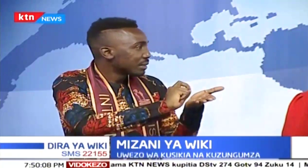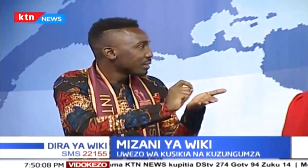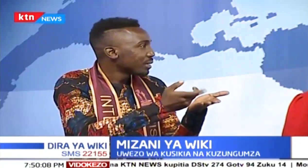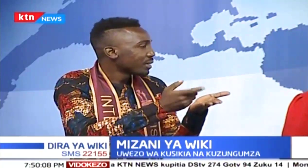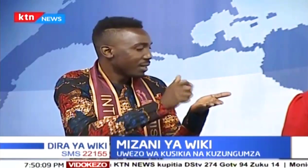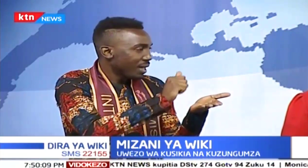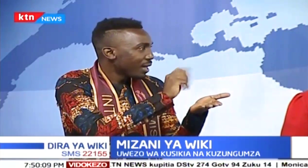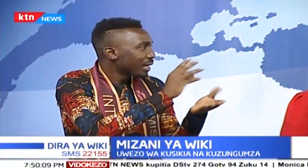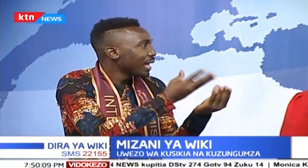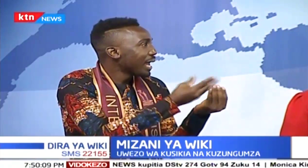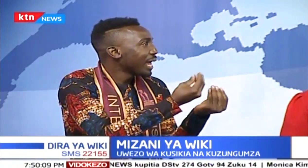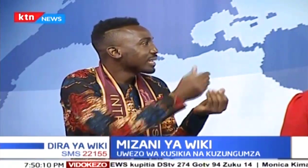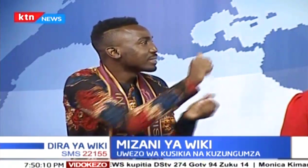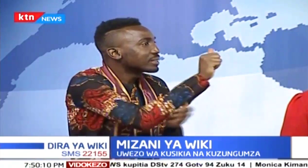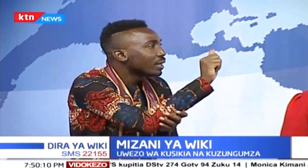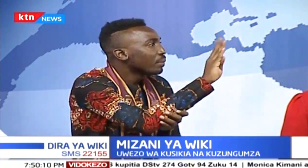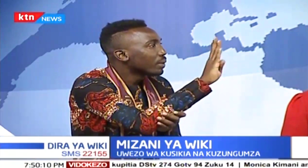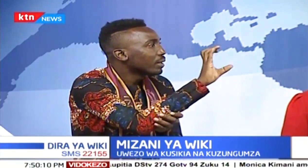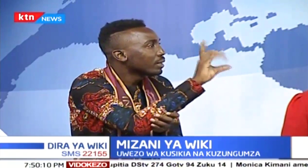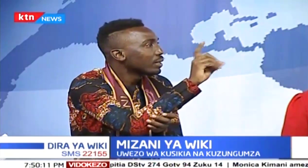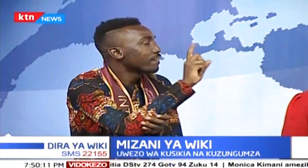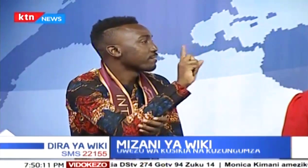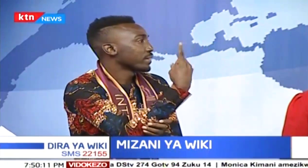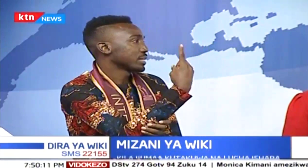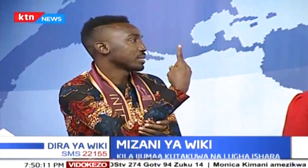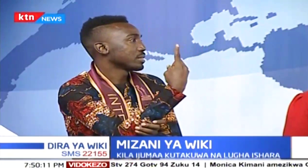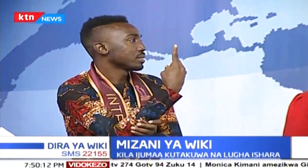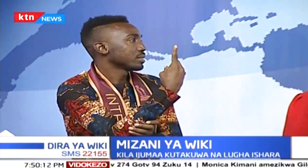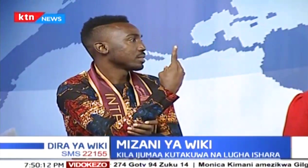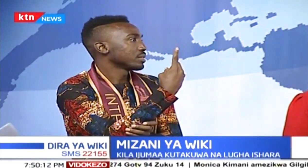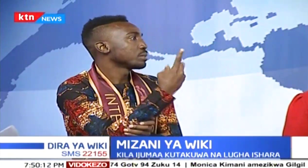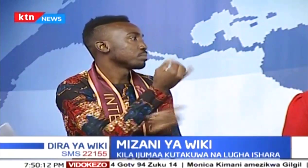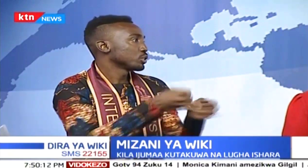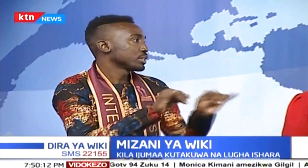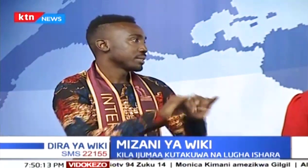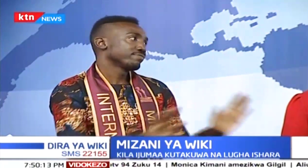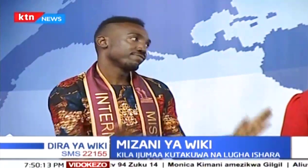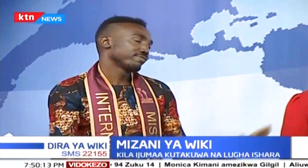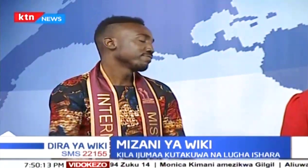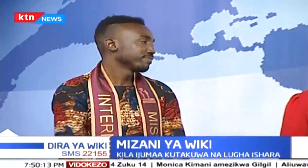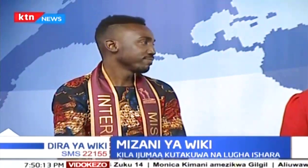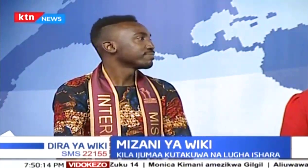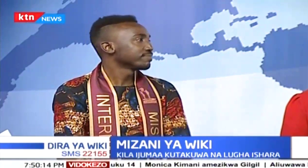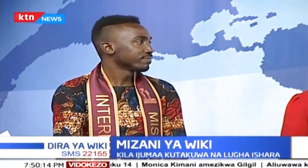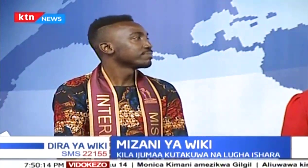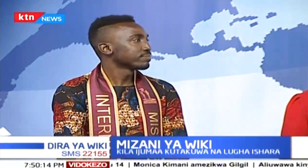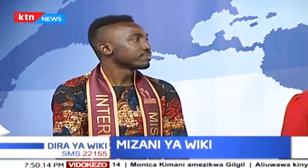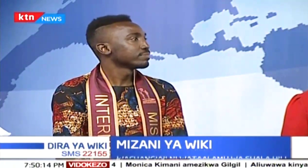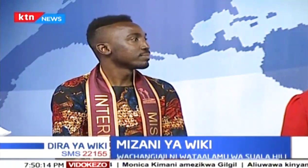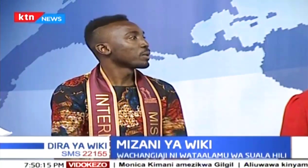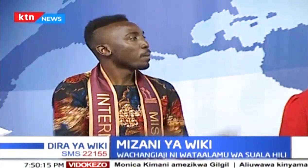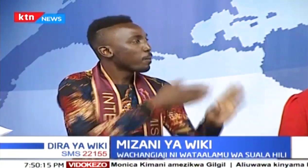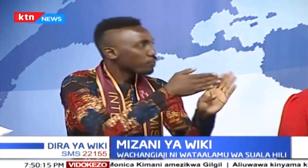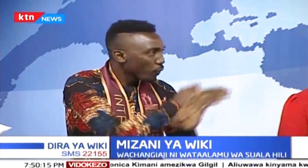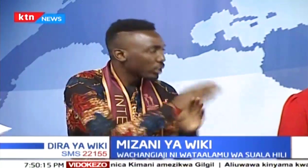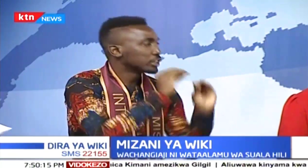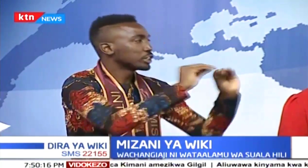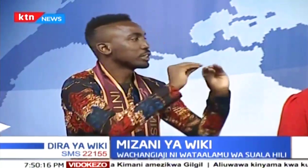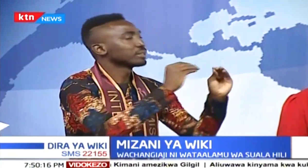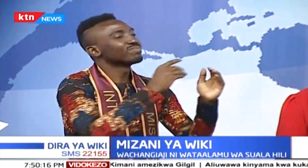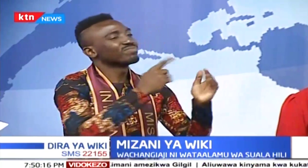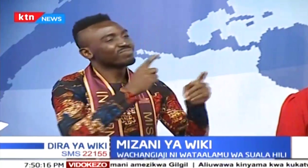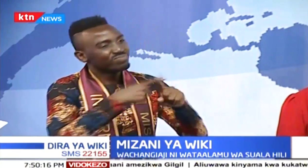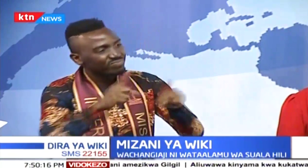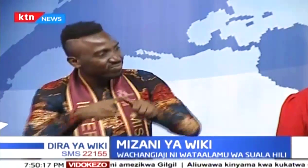Na pia, sa zingine kuandika, watu, kuna wala ya wezi kuandika. Na. Ukiweza kuelewa vile kuanza,